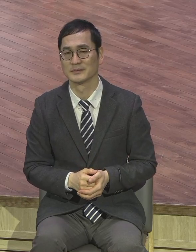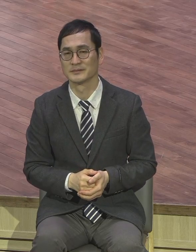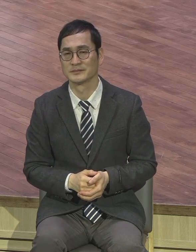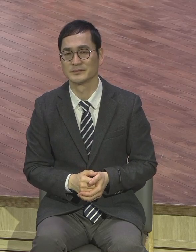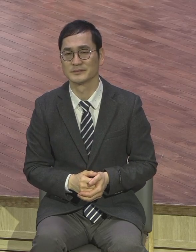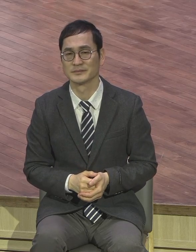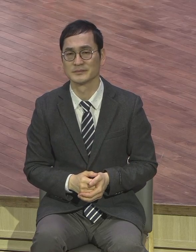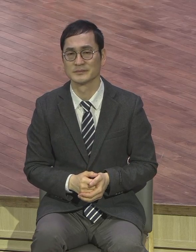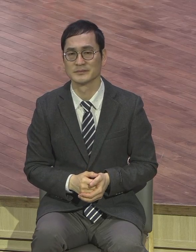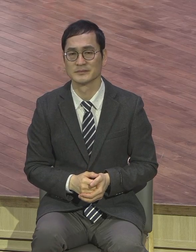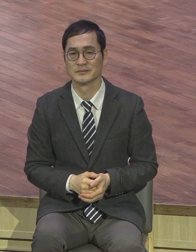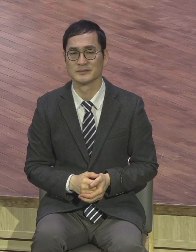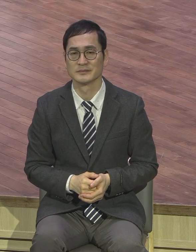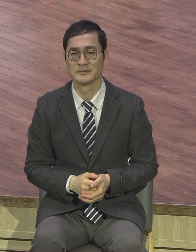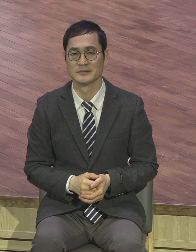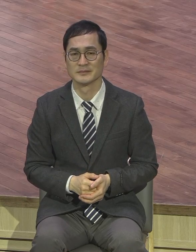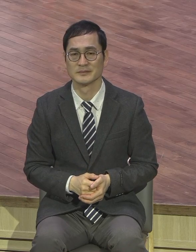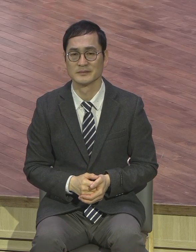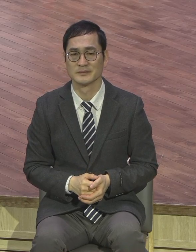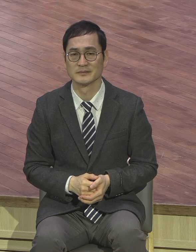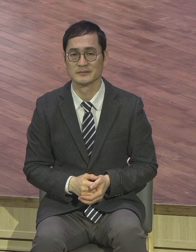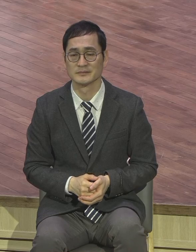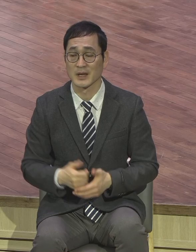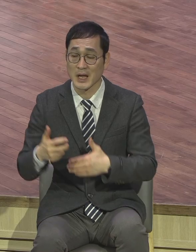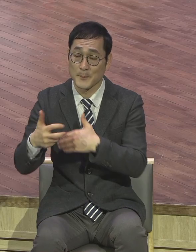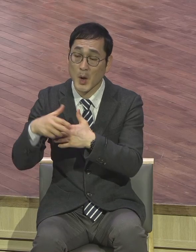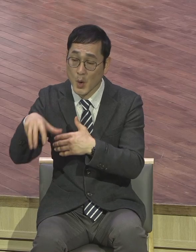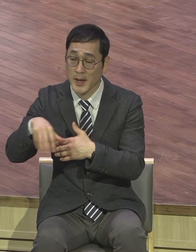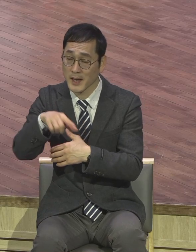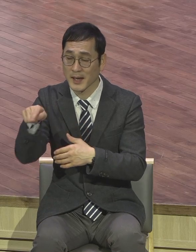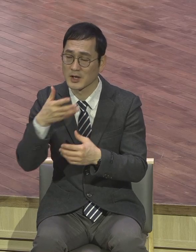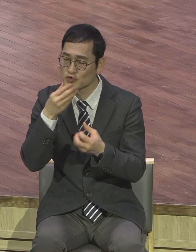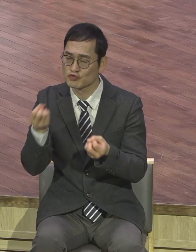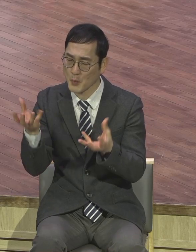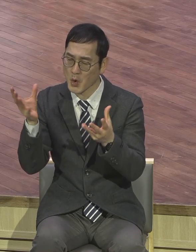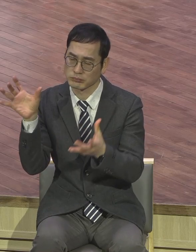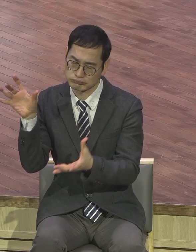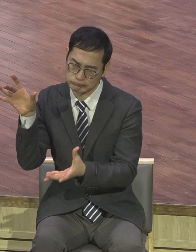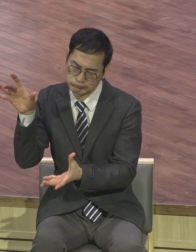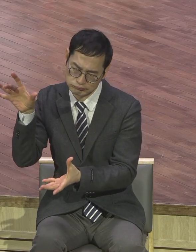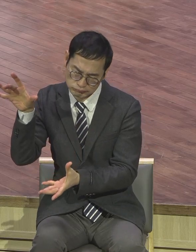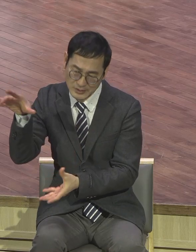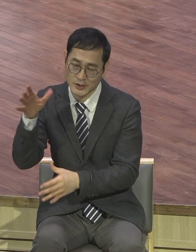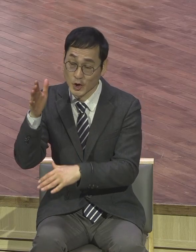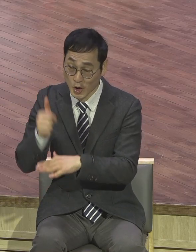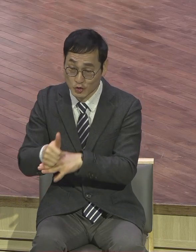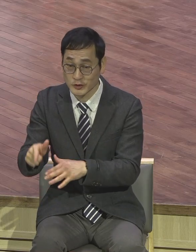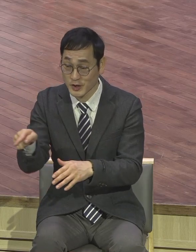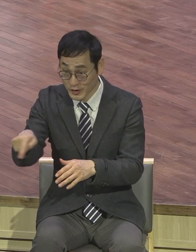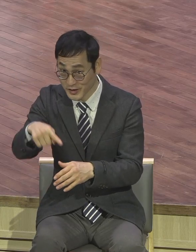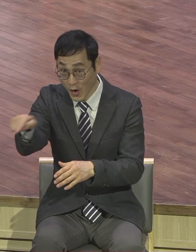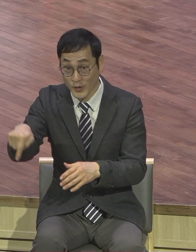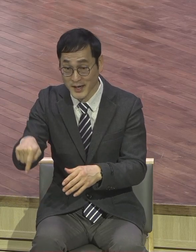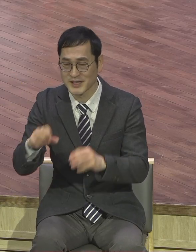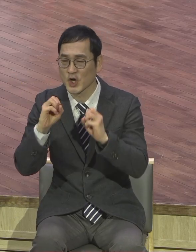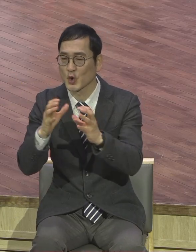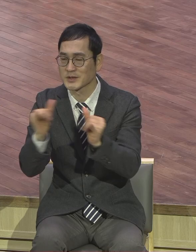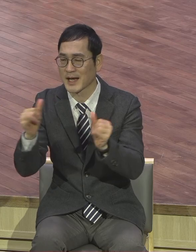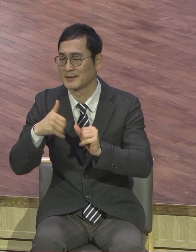협력해라 이 병원 축복 받아가지고 두 번째 아멘 하도록 그걸 돼야 되지 않겠어요. 선교사 열